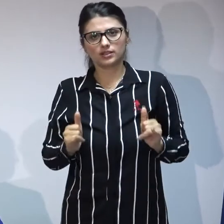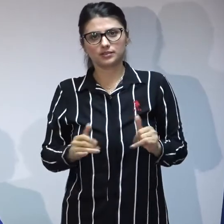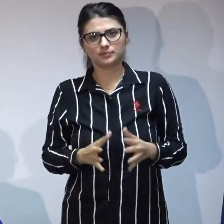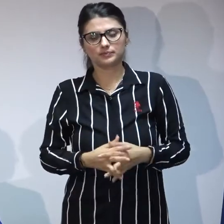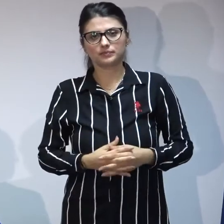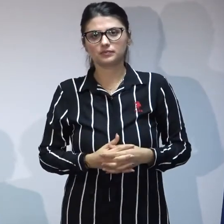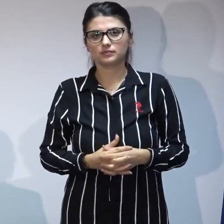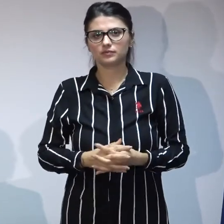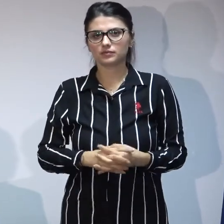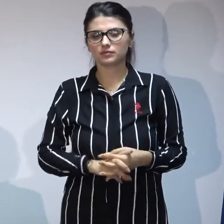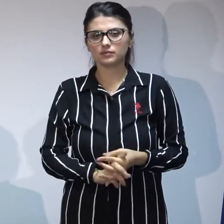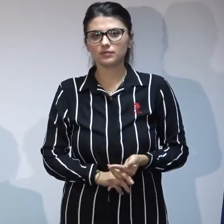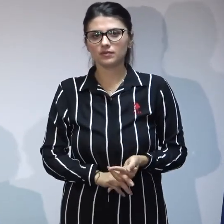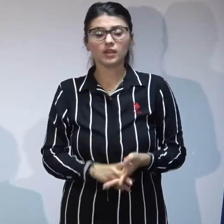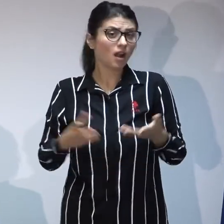acestea sunt